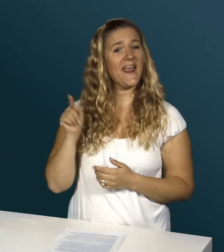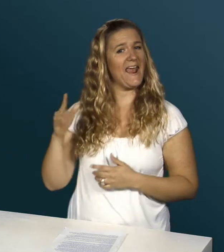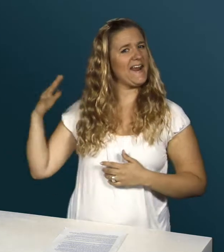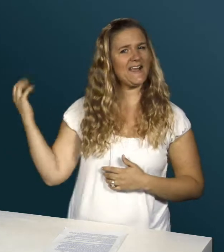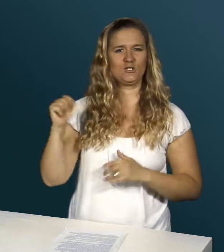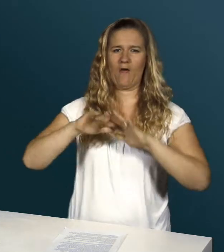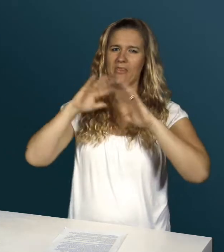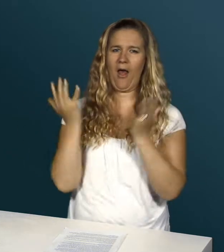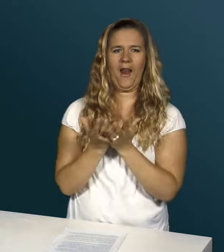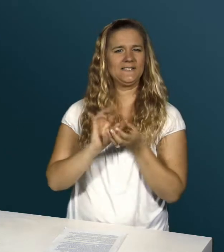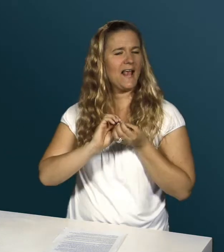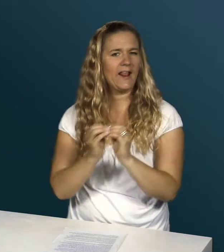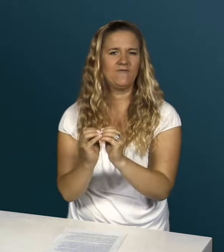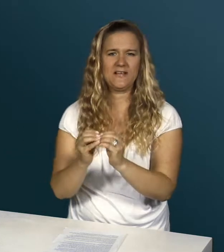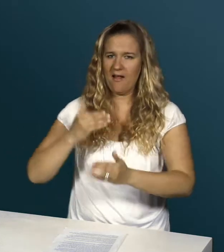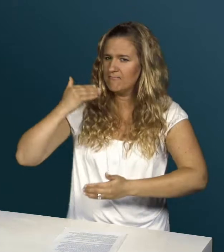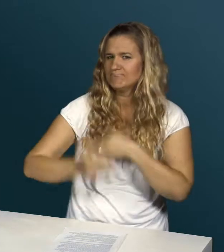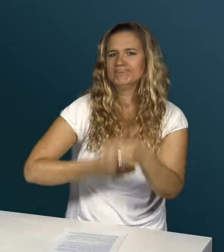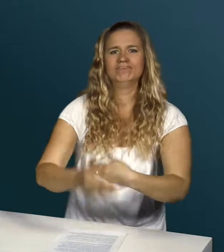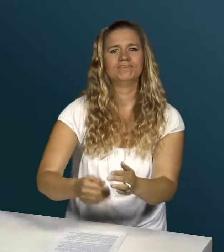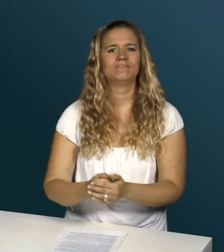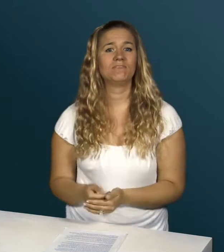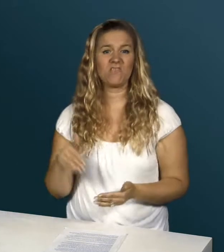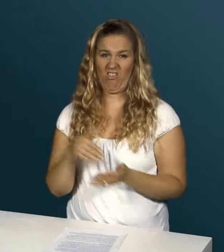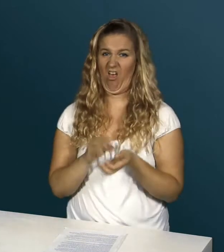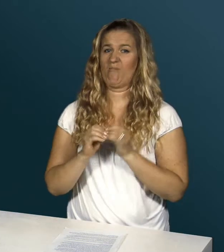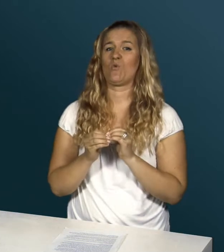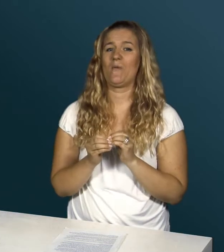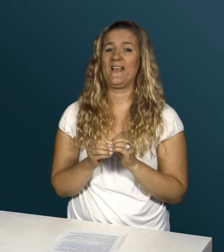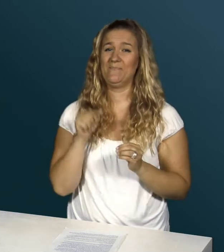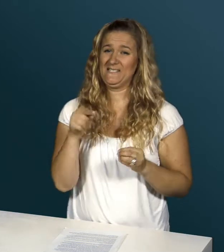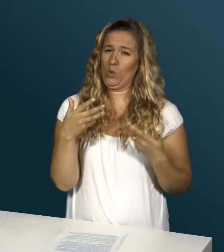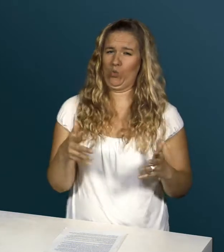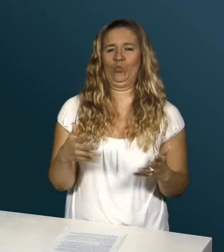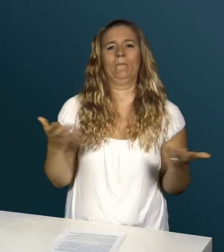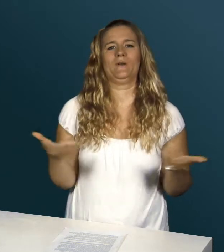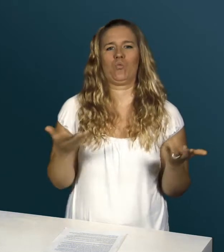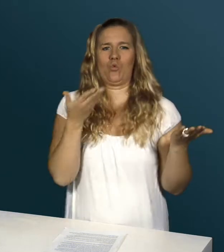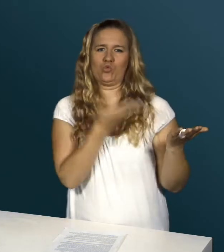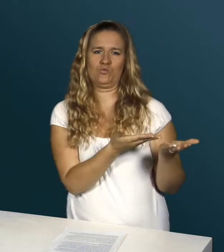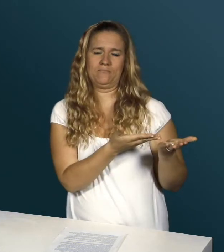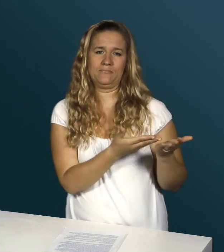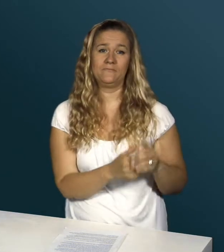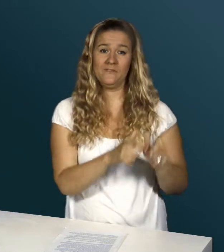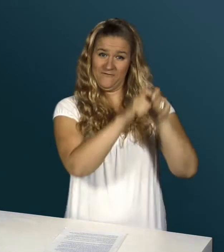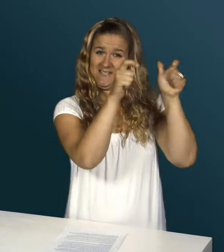eines Gegenübers als Text lesen können. Er hat viele Neuentwicklungen realisiert, das Problem ist aber, dass es nur